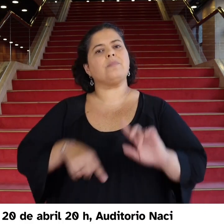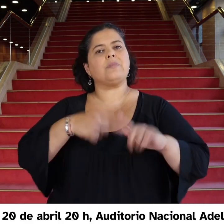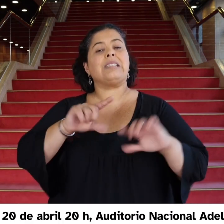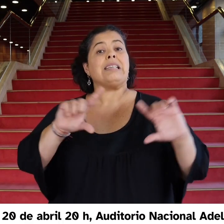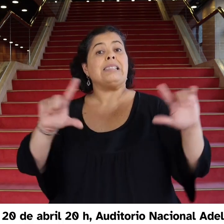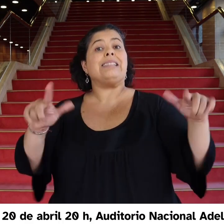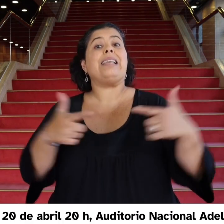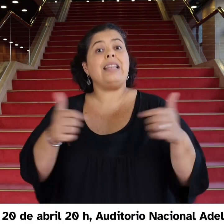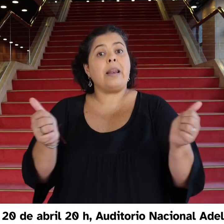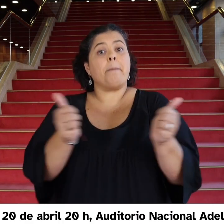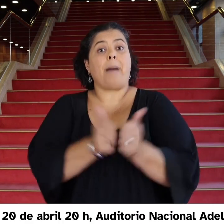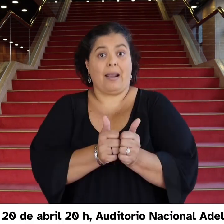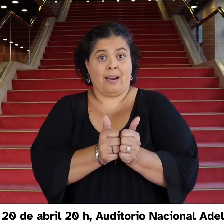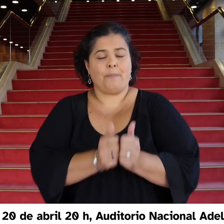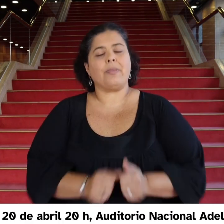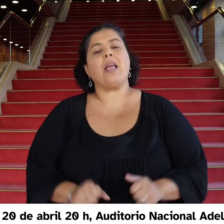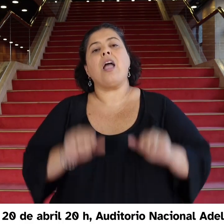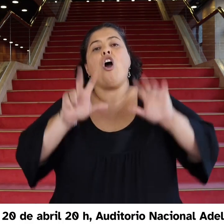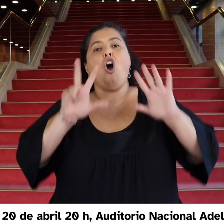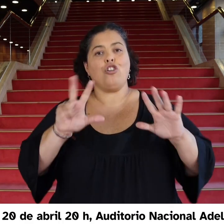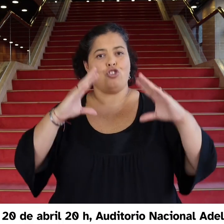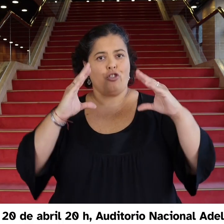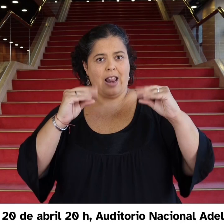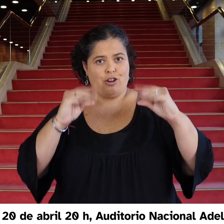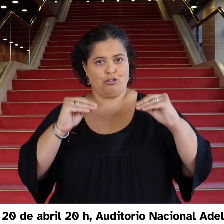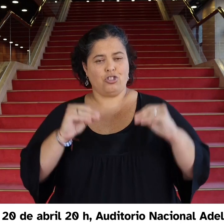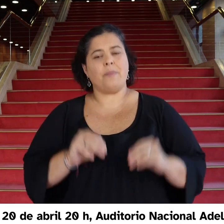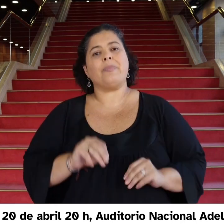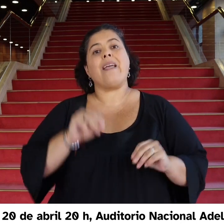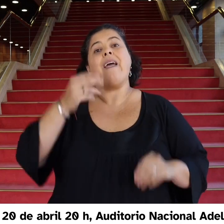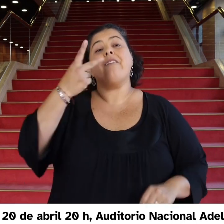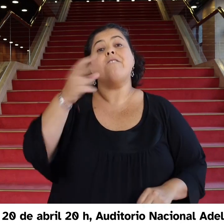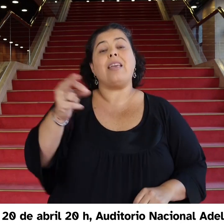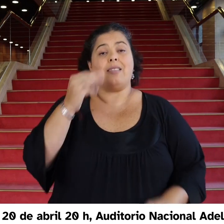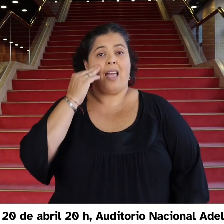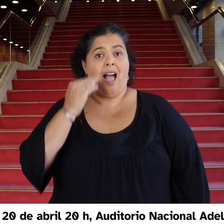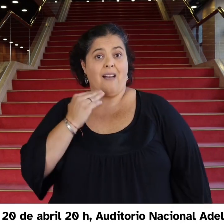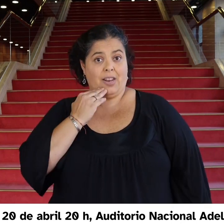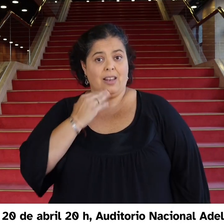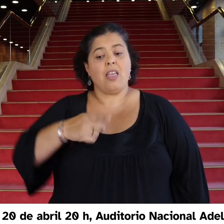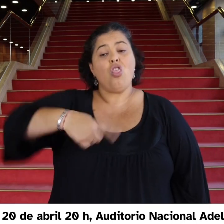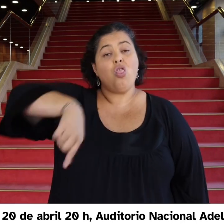Sin par, 20 de abril, 20 horas, Auditorio Nacional Adela Reta